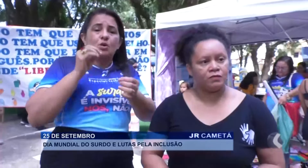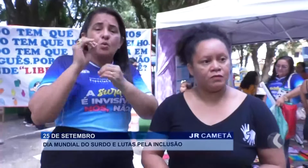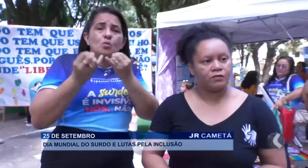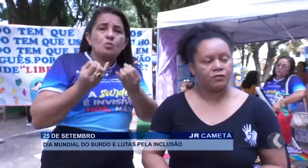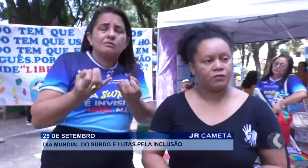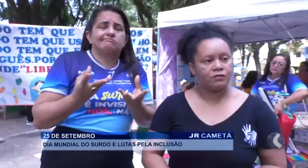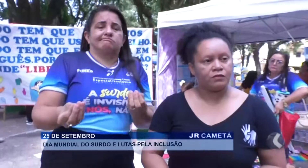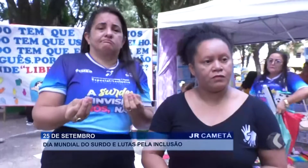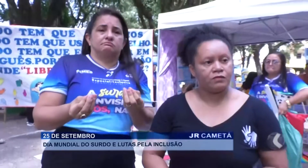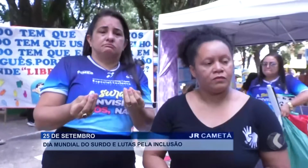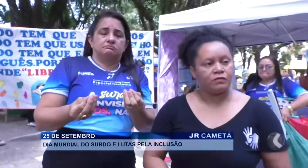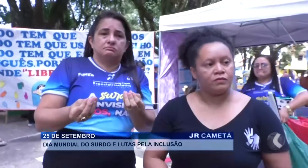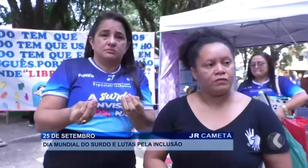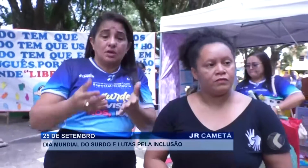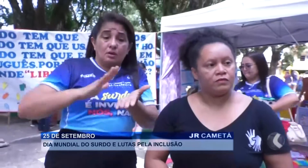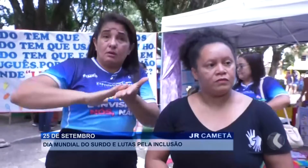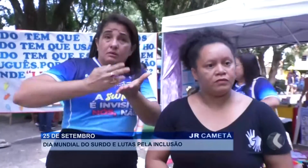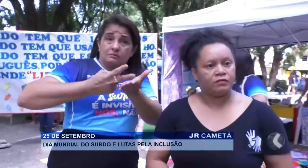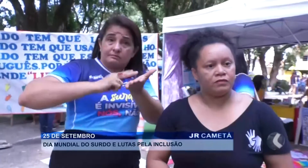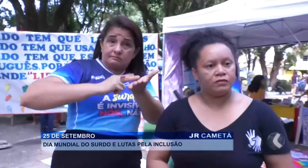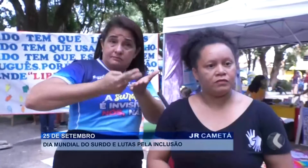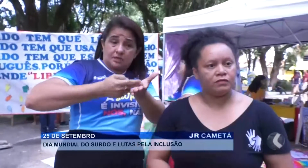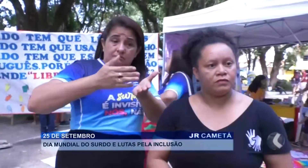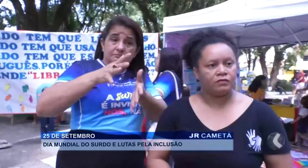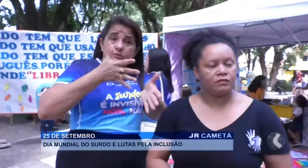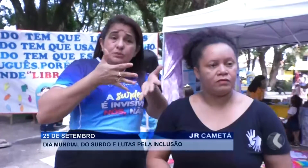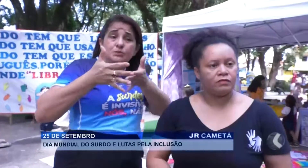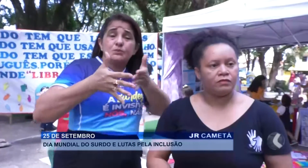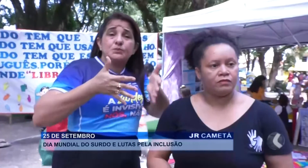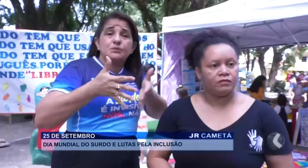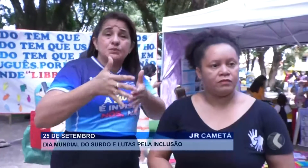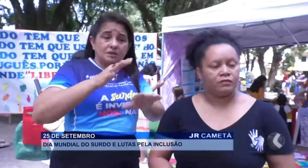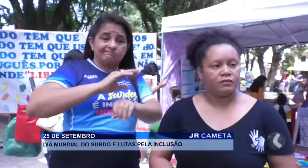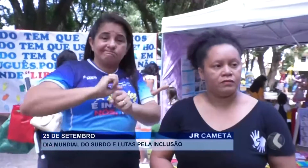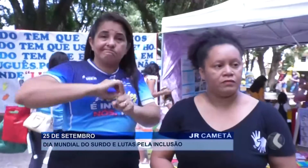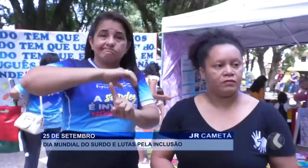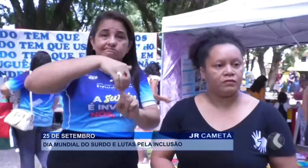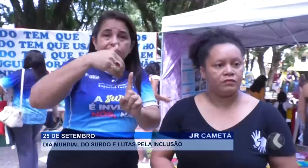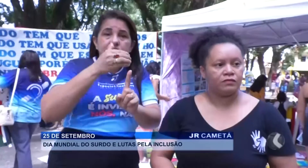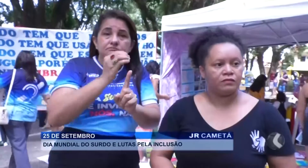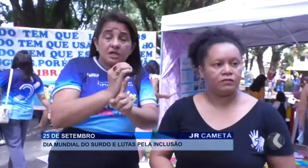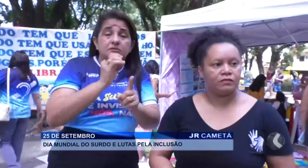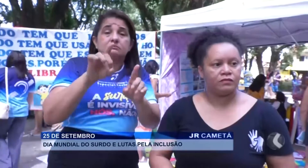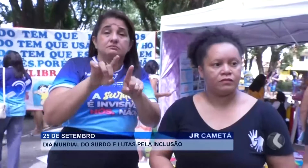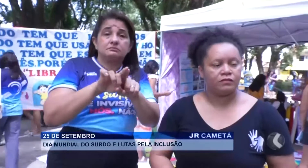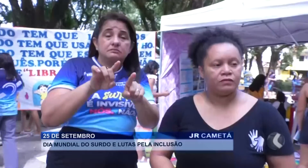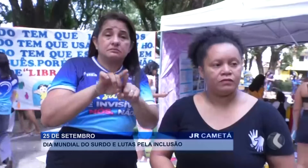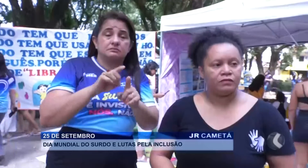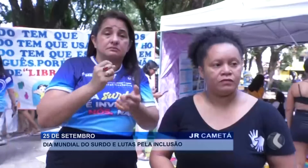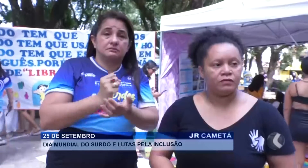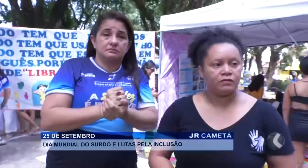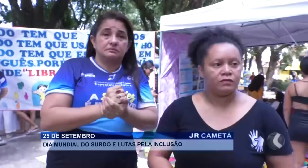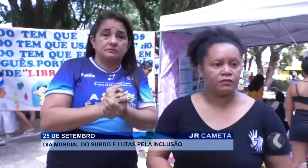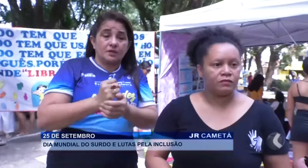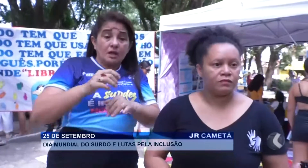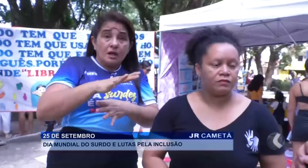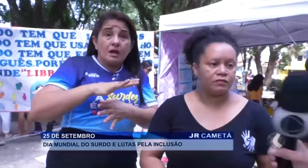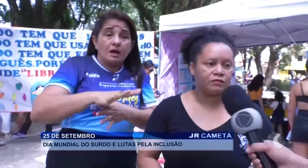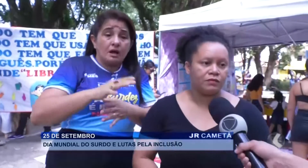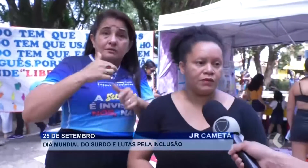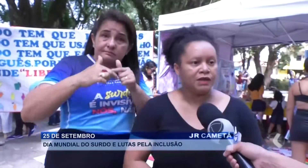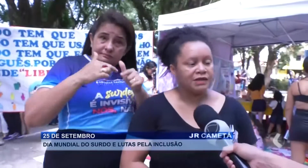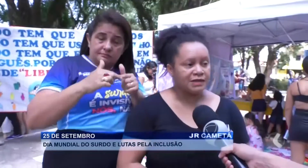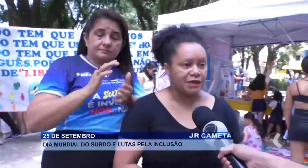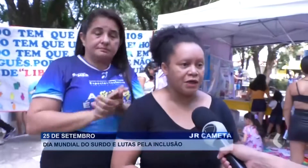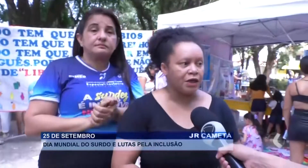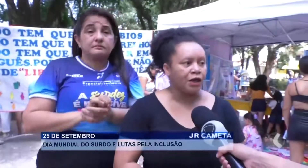intérprete de Libras, que tem espaço também na sociedade e também tem espaço na área do trabalho,